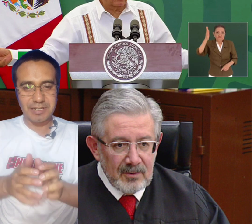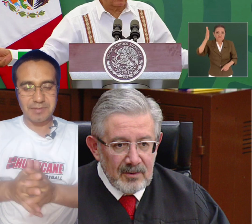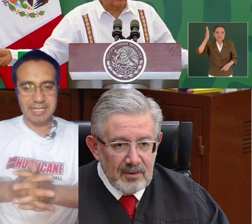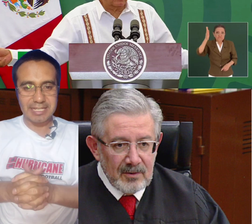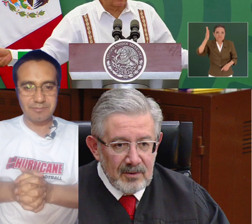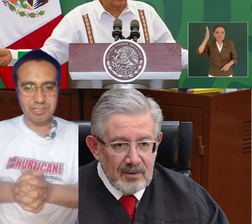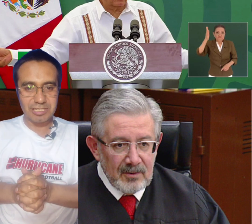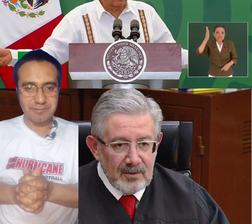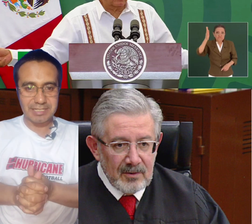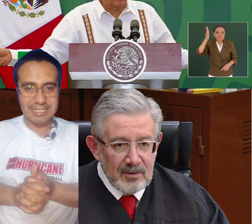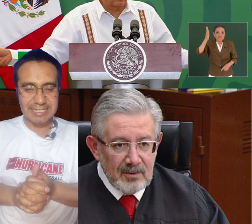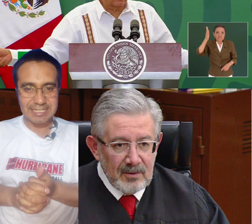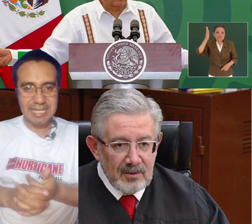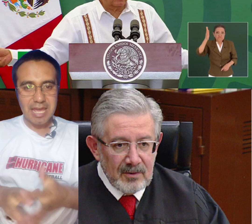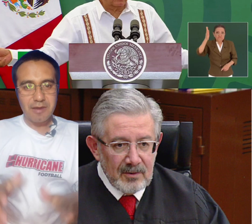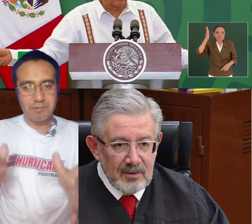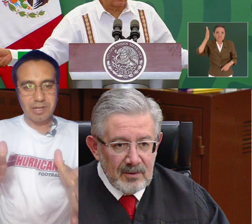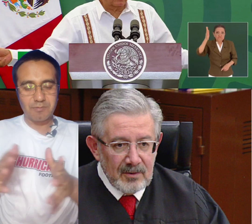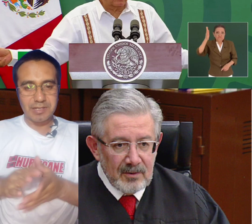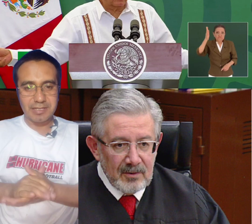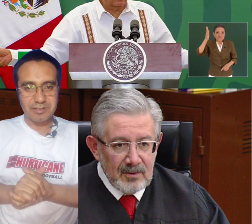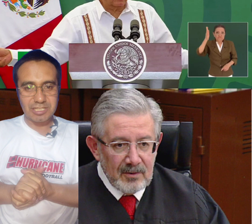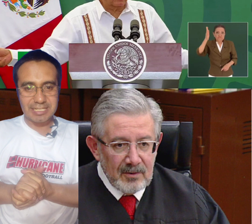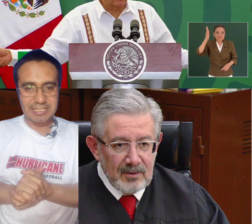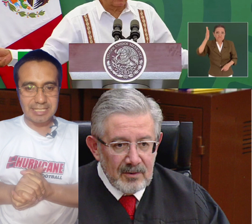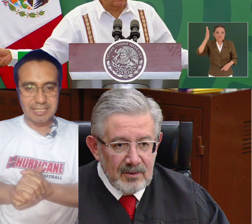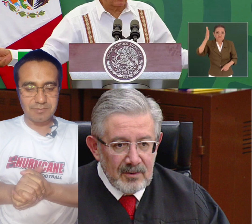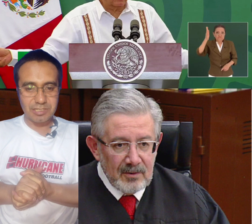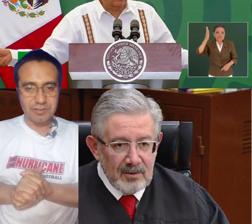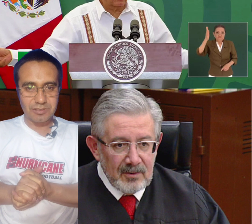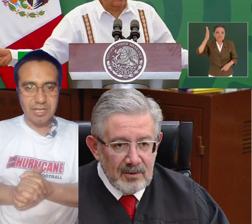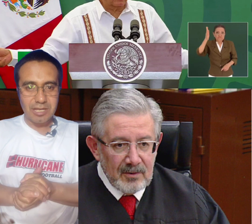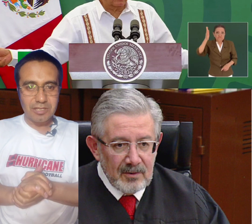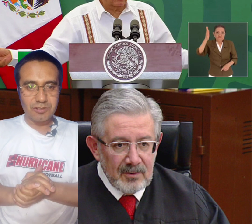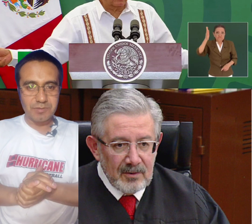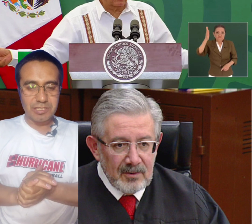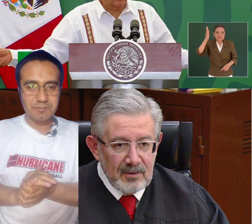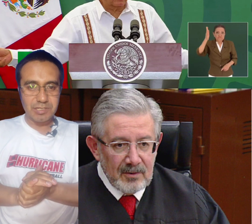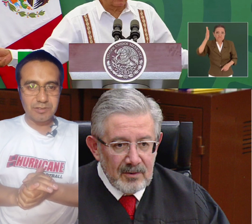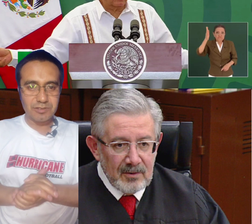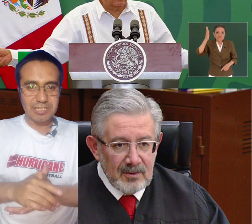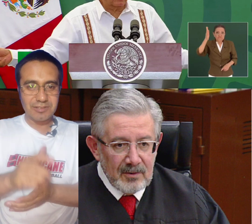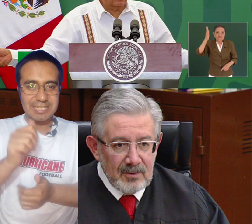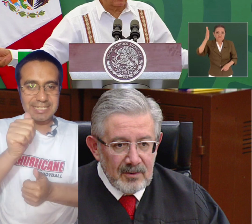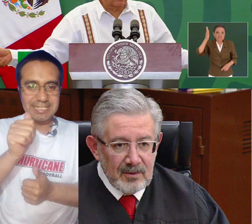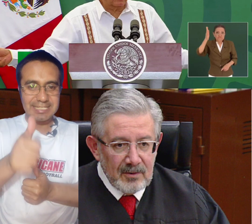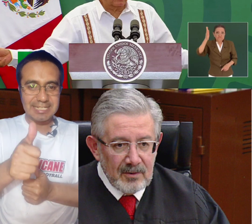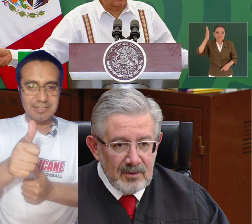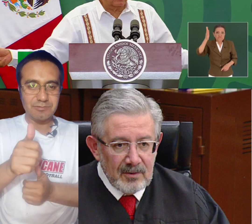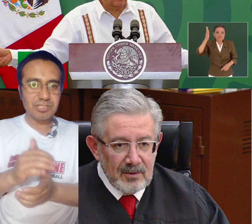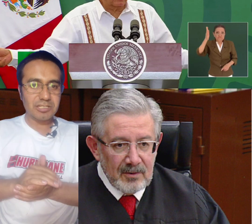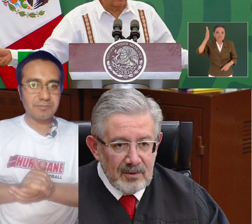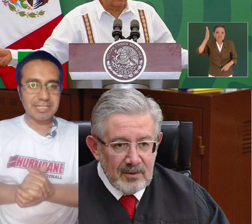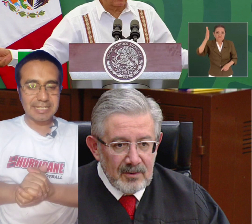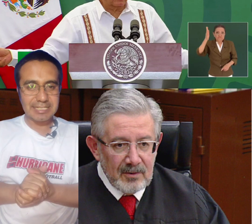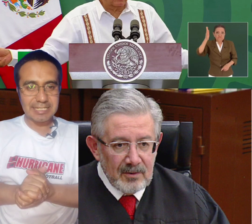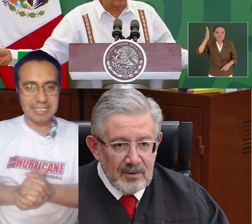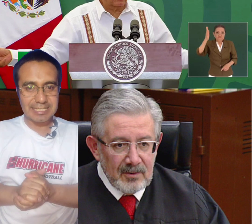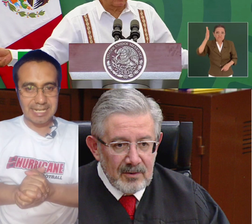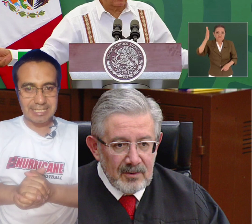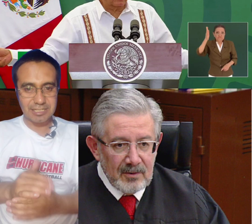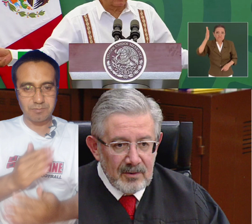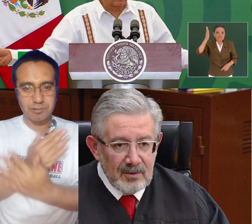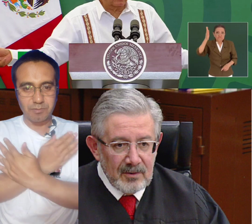a que se suscriban a mi canal muchísimas gracias por acompañarnos en esta transmisión yo me despido no sino antes decirles muchísimas